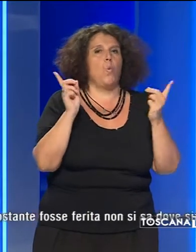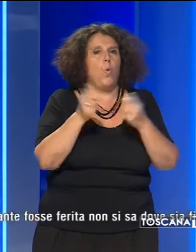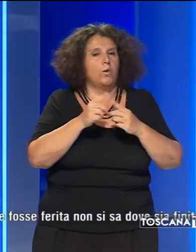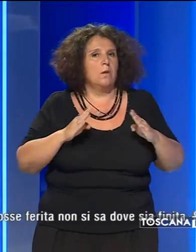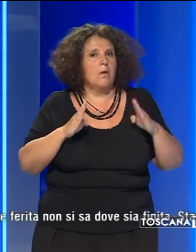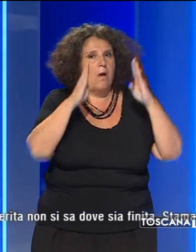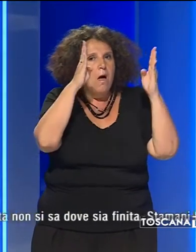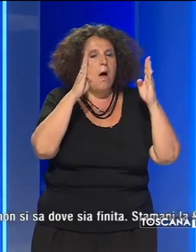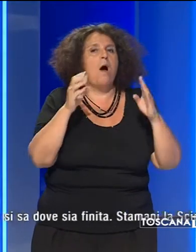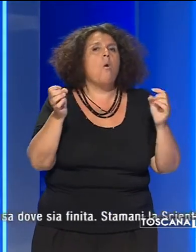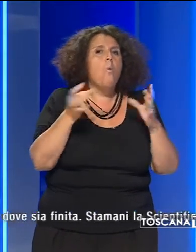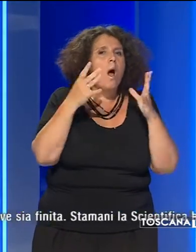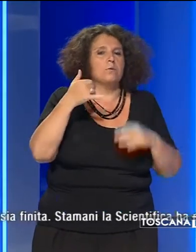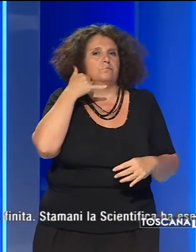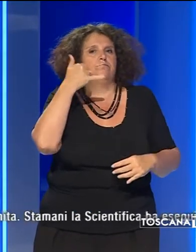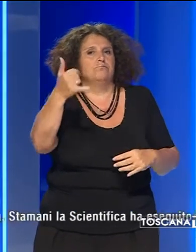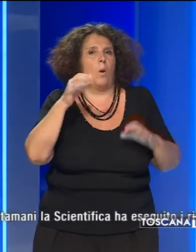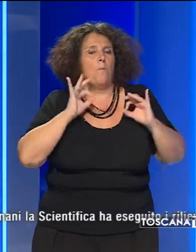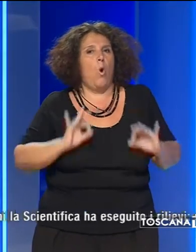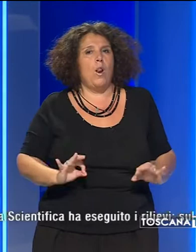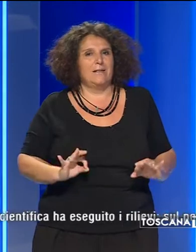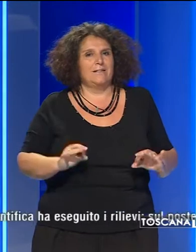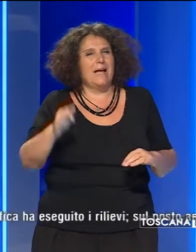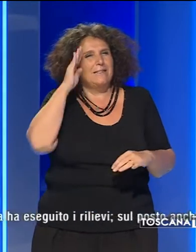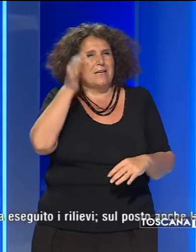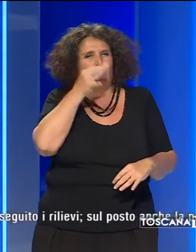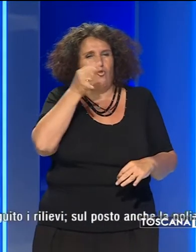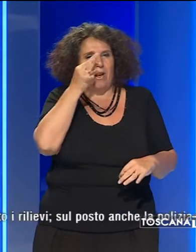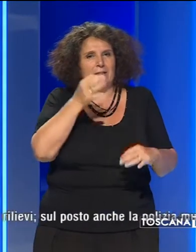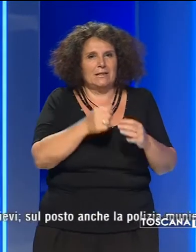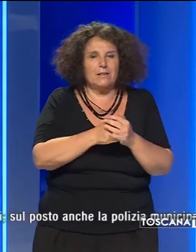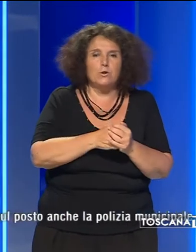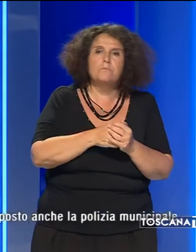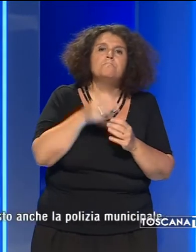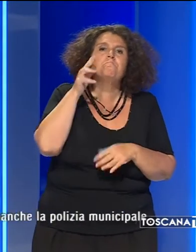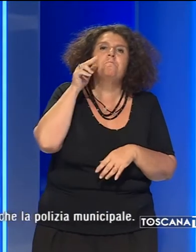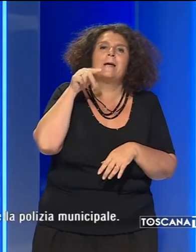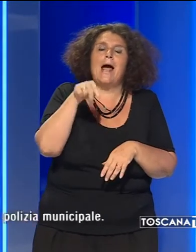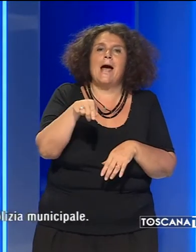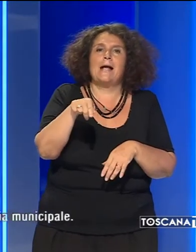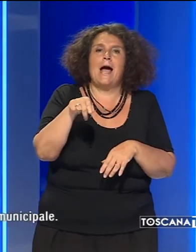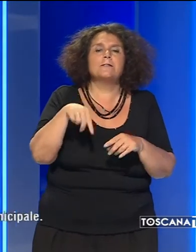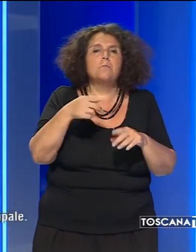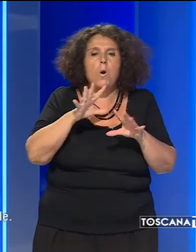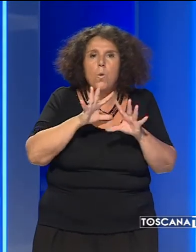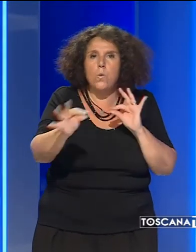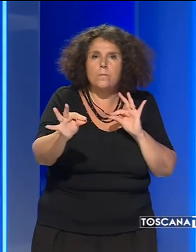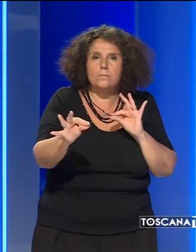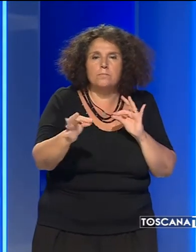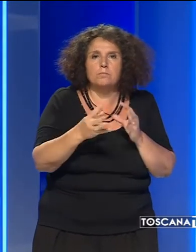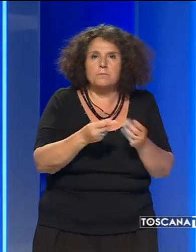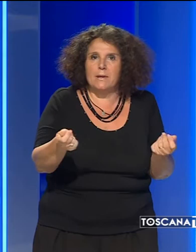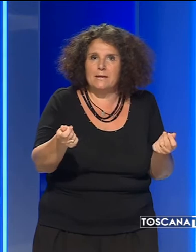'è che qualcuno ha chiamato il commissariato di polizia di Sesto Fiorentino. Ma la ragazza si è poi dileguata.